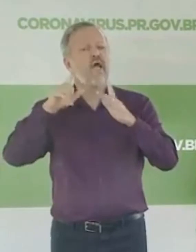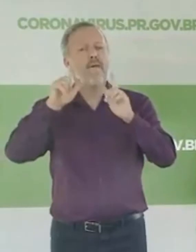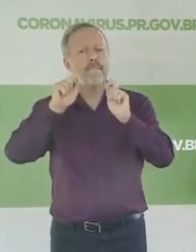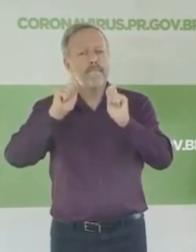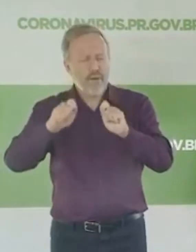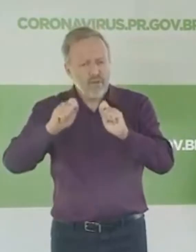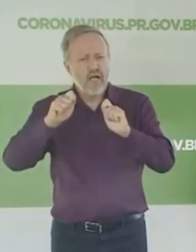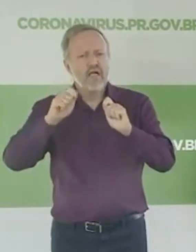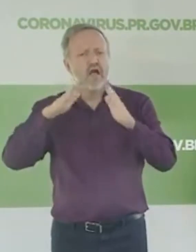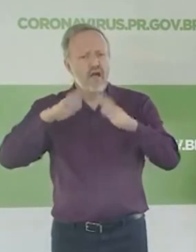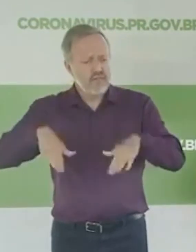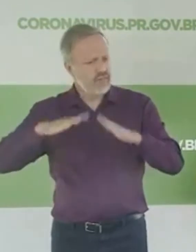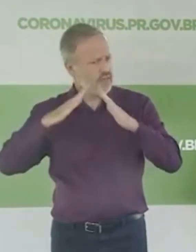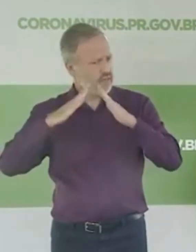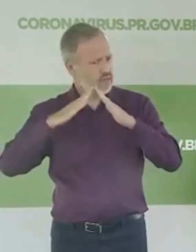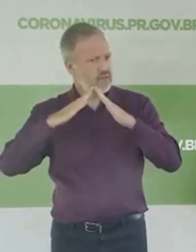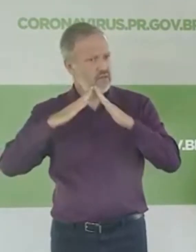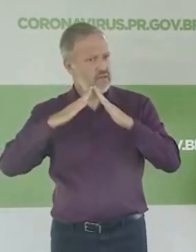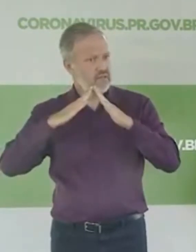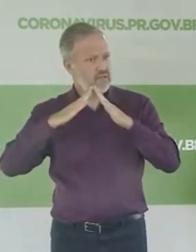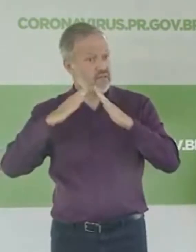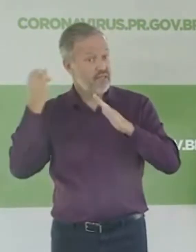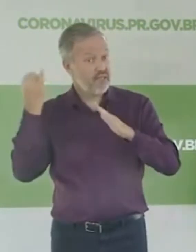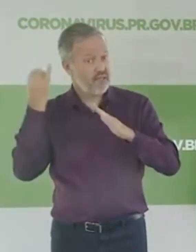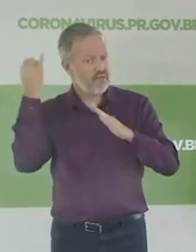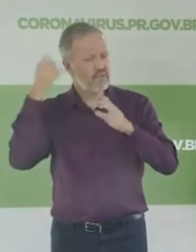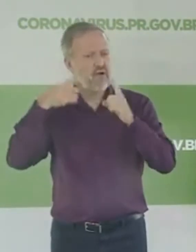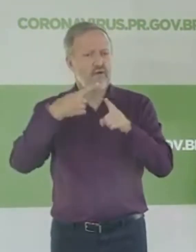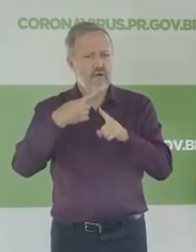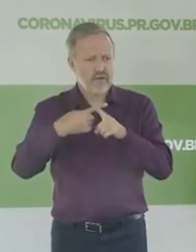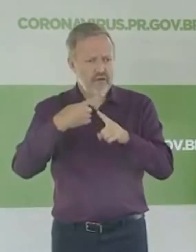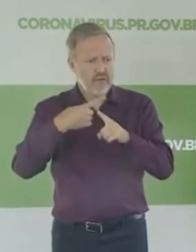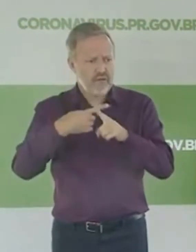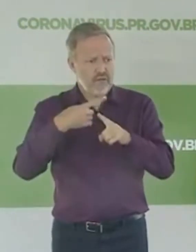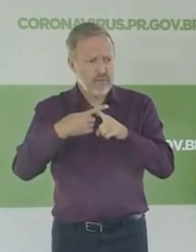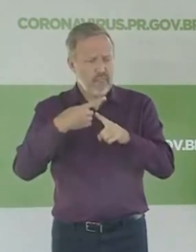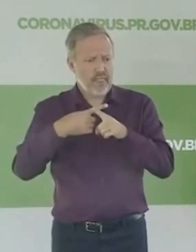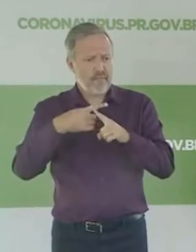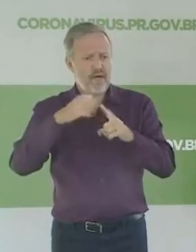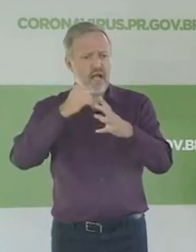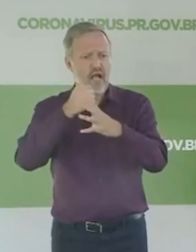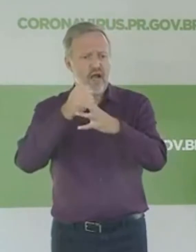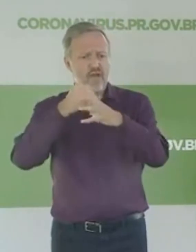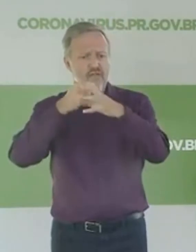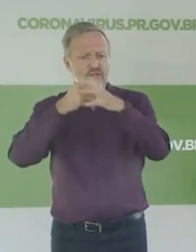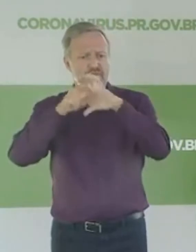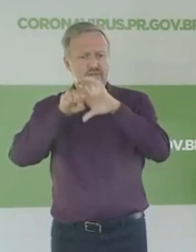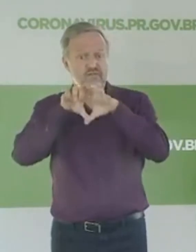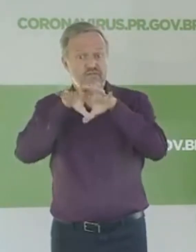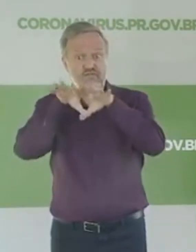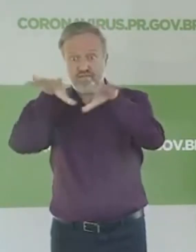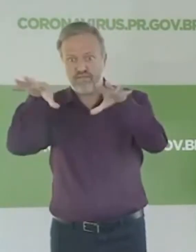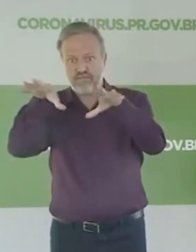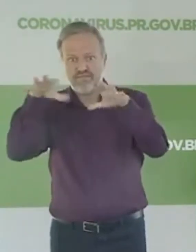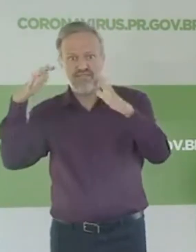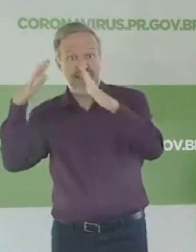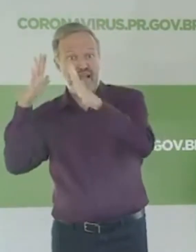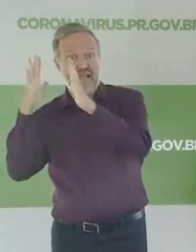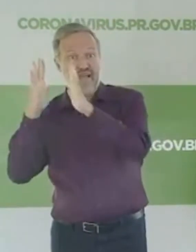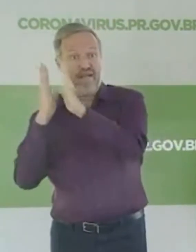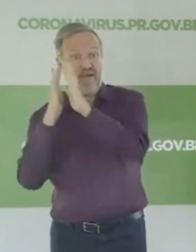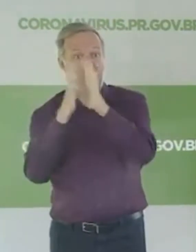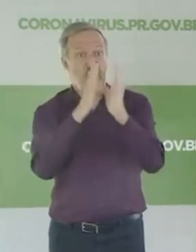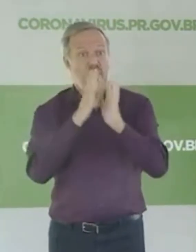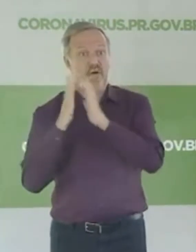fique em casa. É importante você ficar em casa porque o vírus se prolifera conforme o contato. Quanto menos pessoas nós